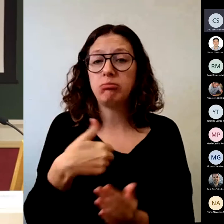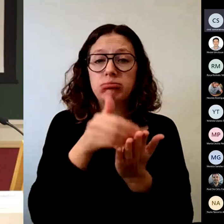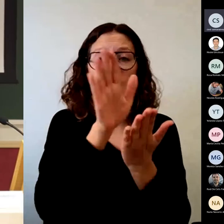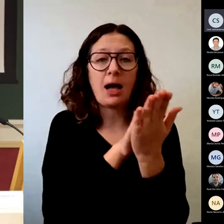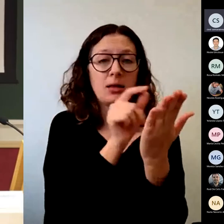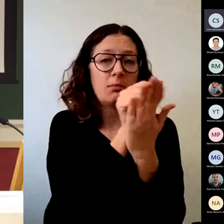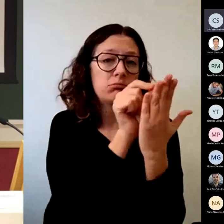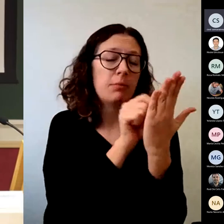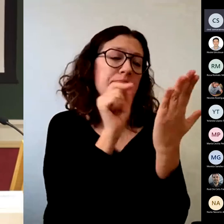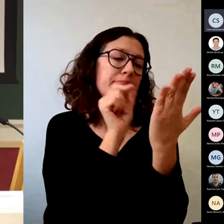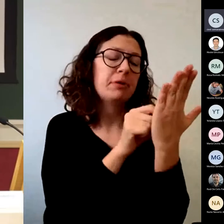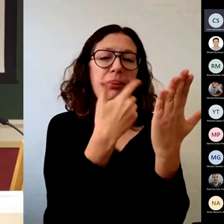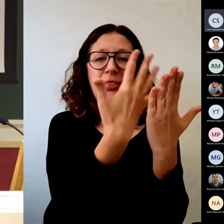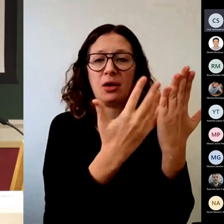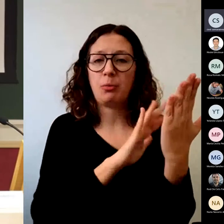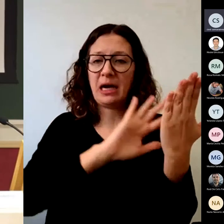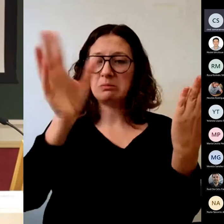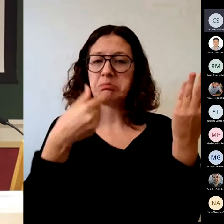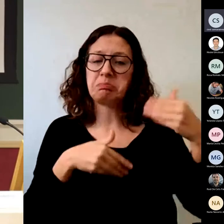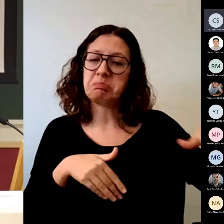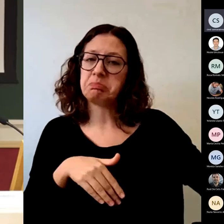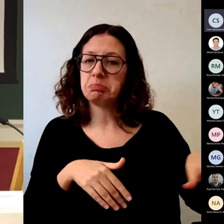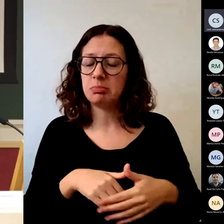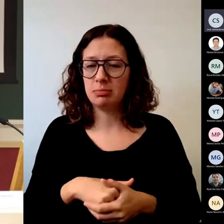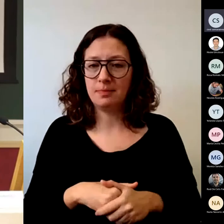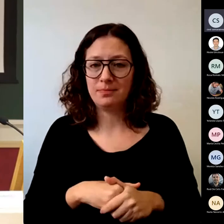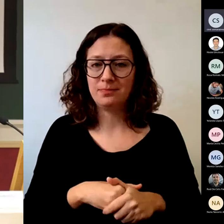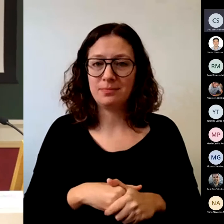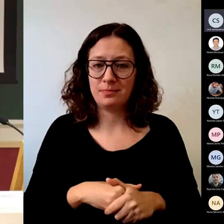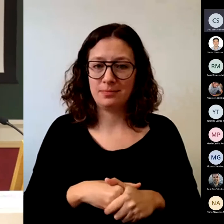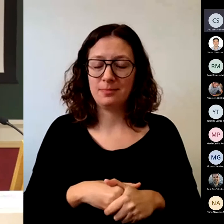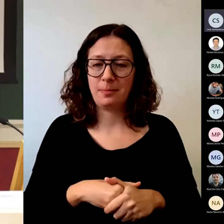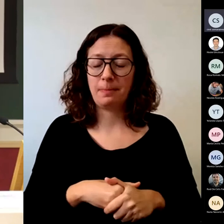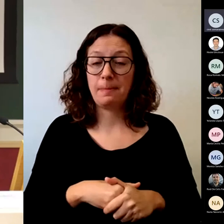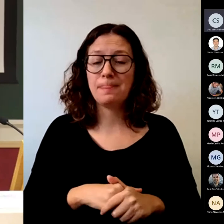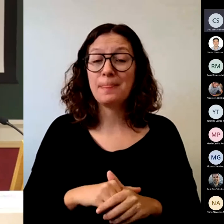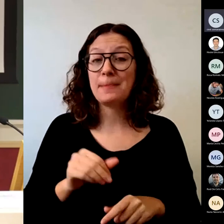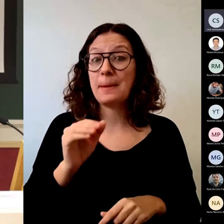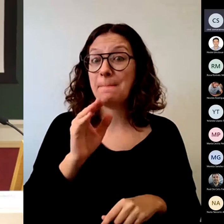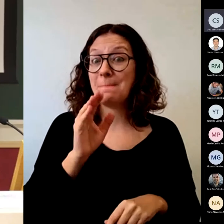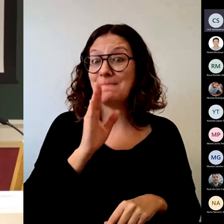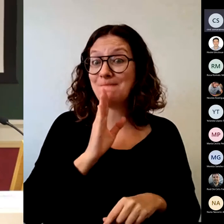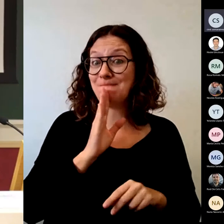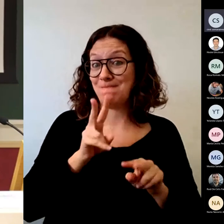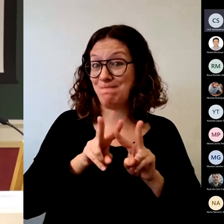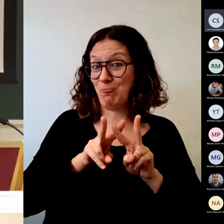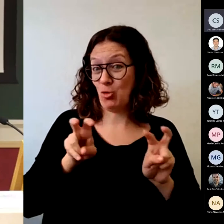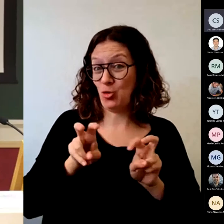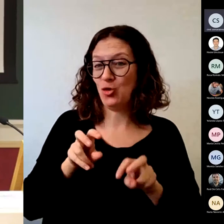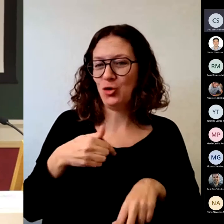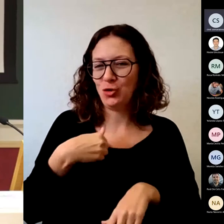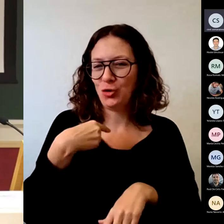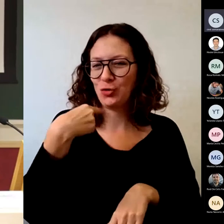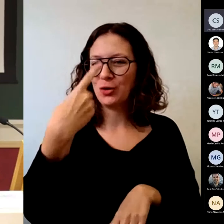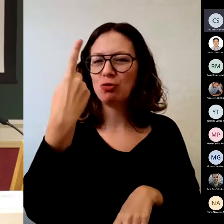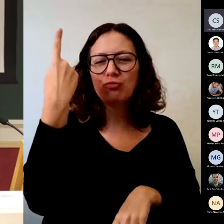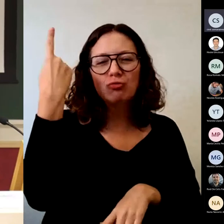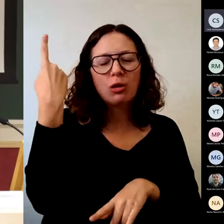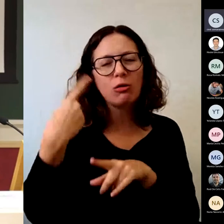Esto quizás es importante. Pero yo decía al principio que hay algo vital y que quiero que